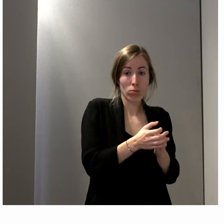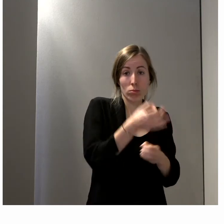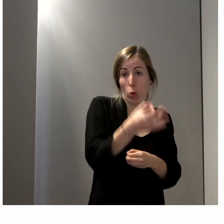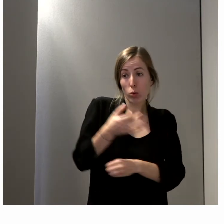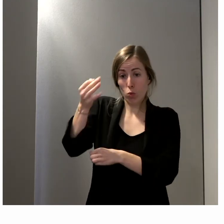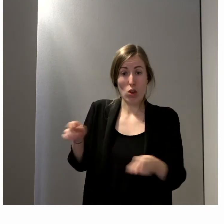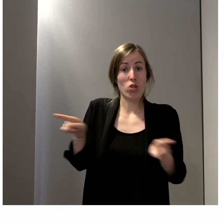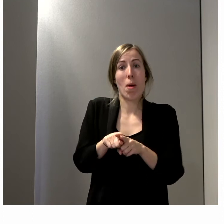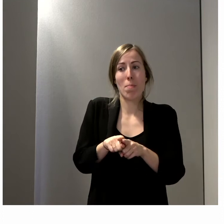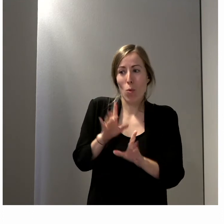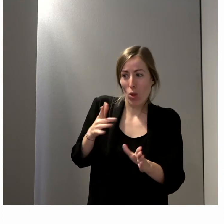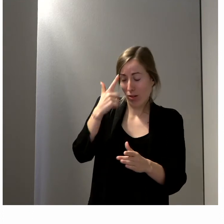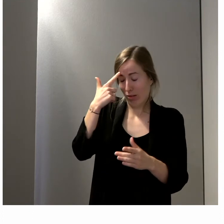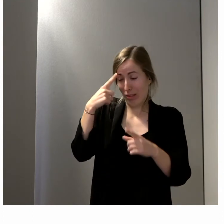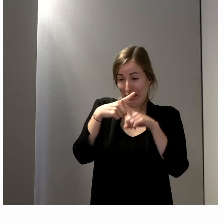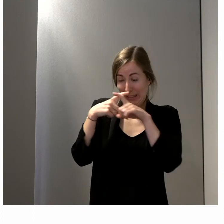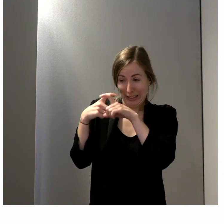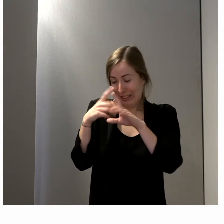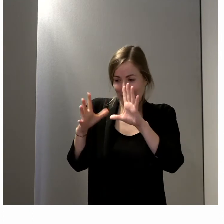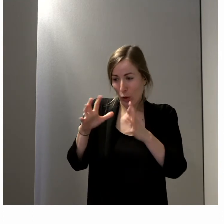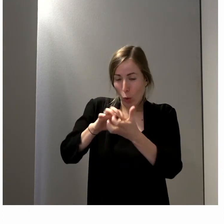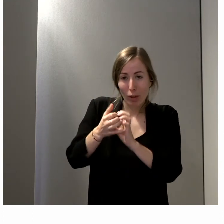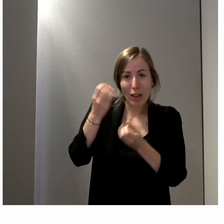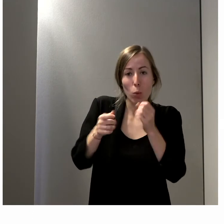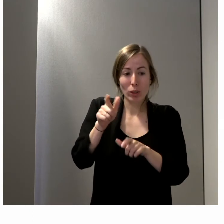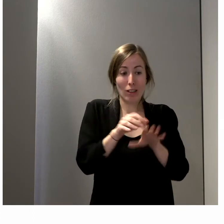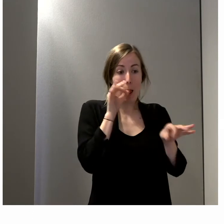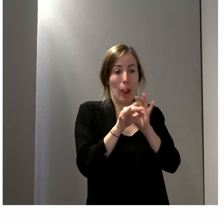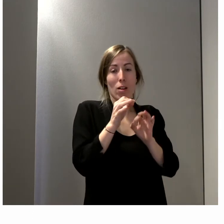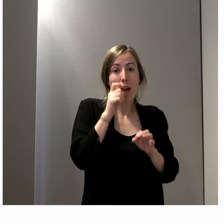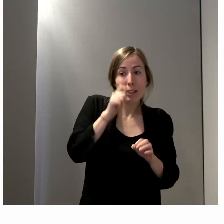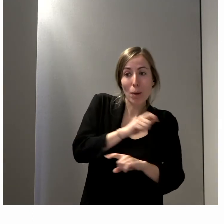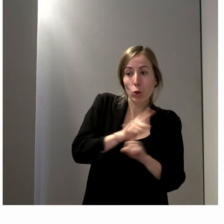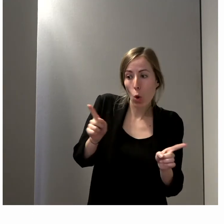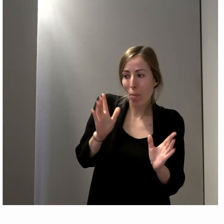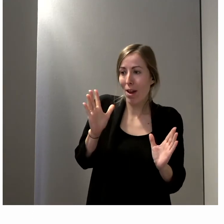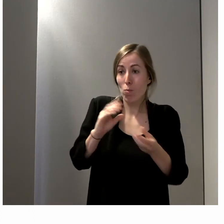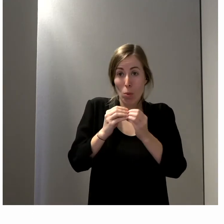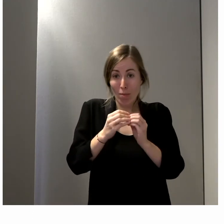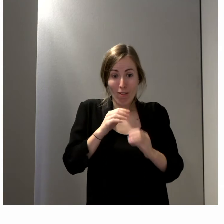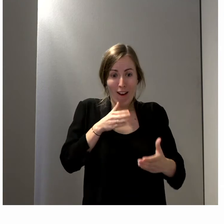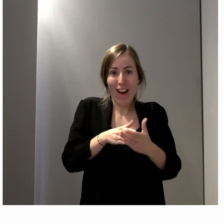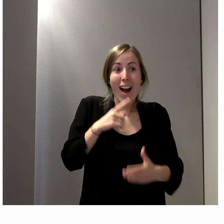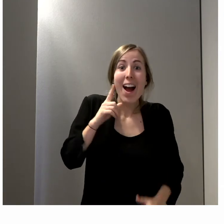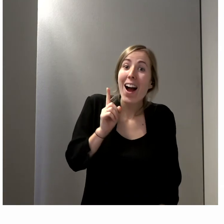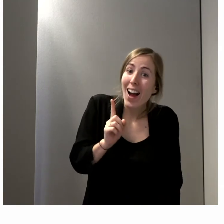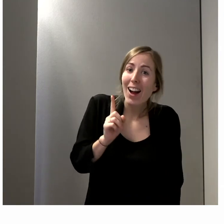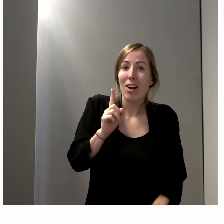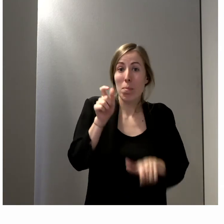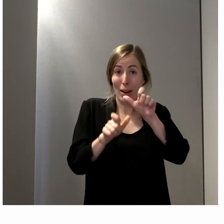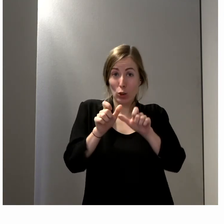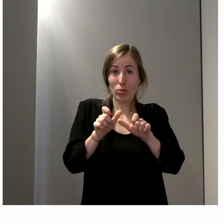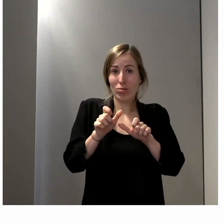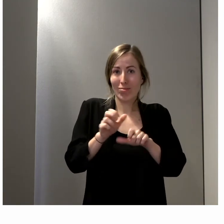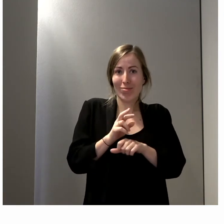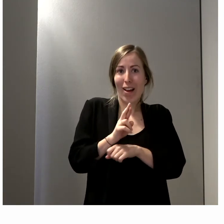qui ne sont pas forcément expertes dans tel ou tel domaine. mais on se heurterait aussi à la rareté des candidats parce que dans les partis